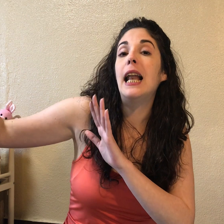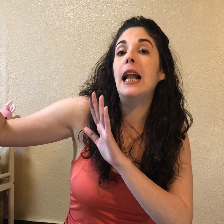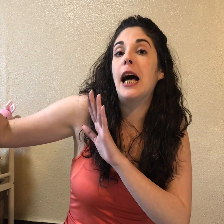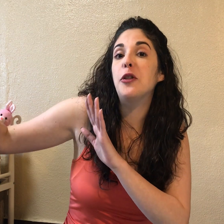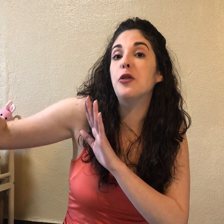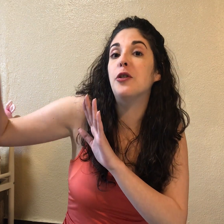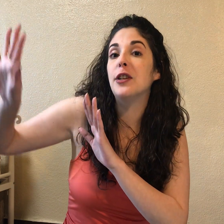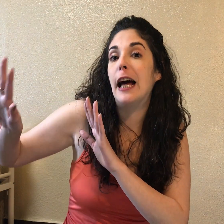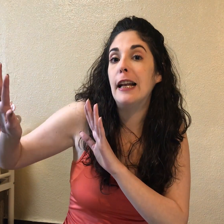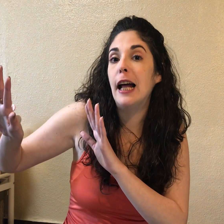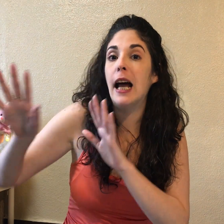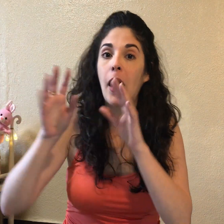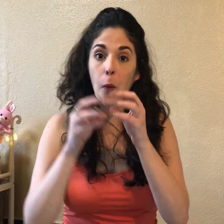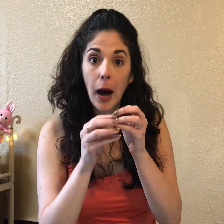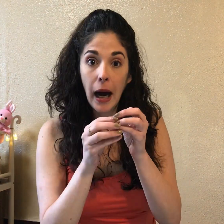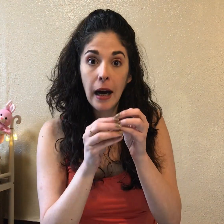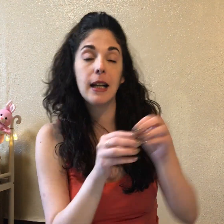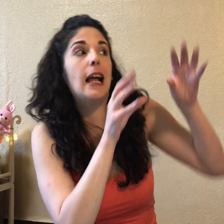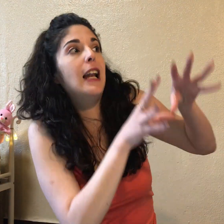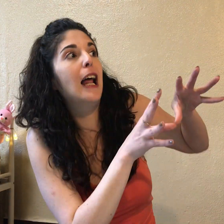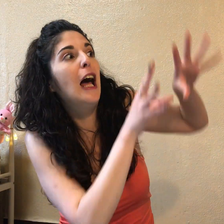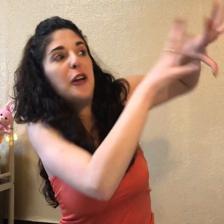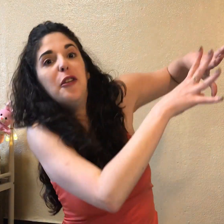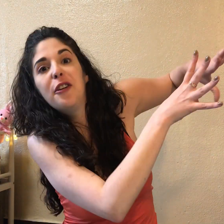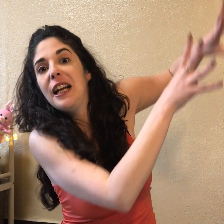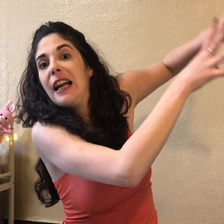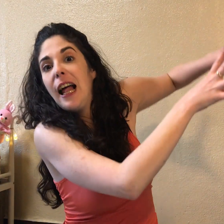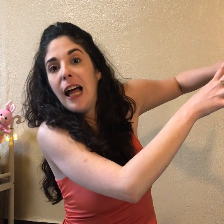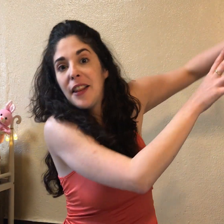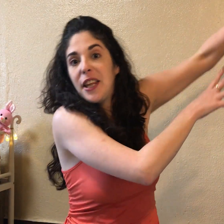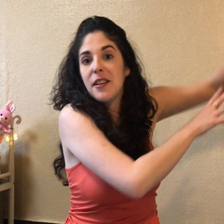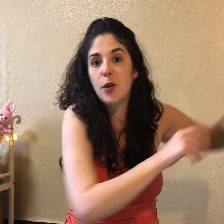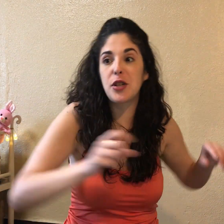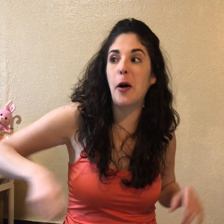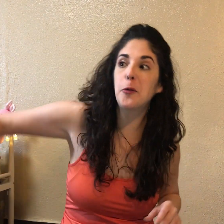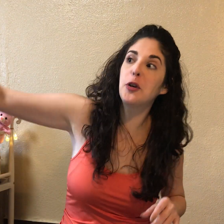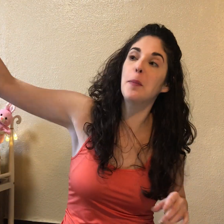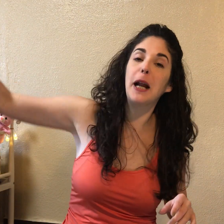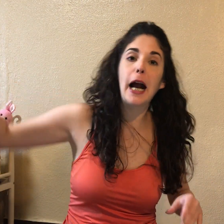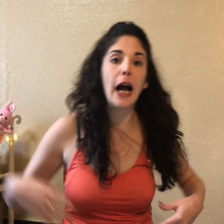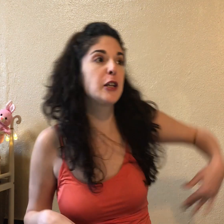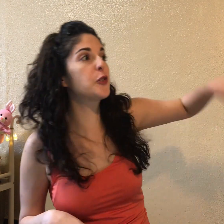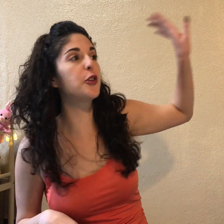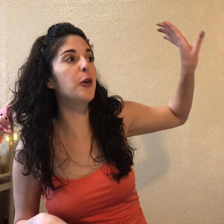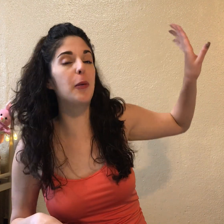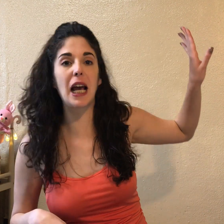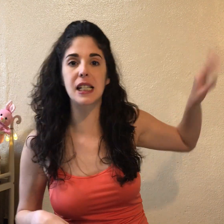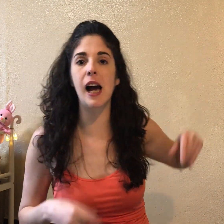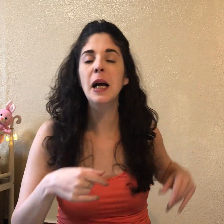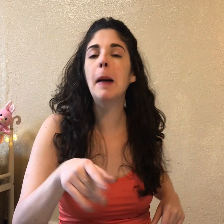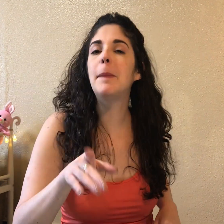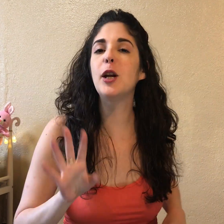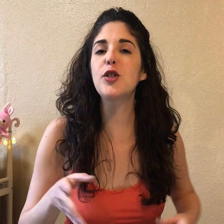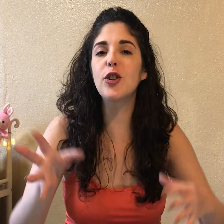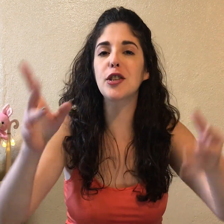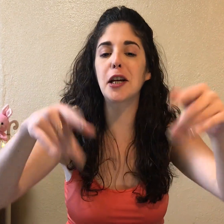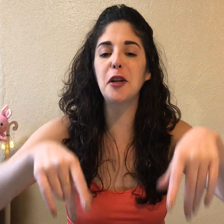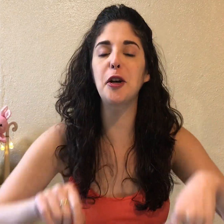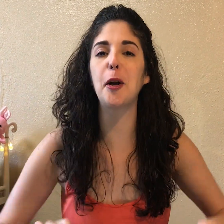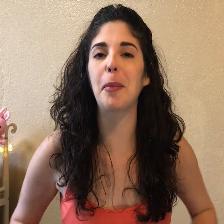la la no, la la la la wa, la la la no, la la la des. O sea, un no por acá y otro no por allá. Pero eso ya quiero que lo